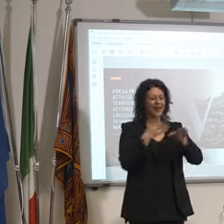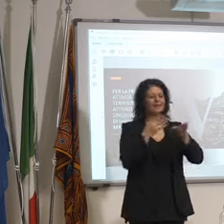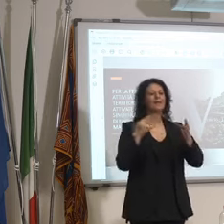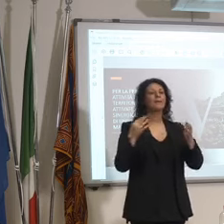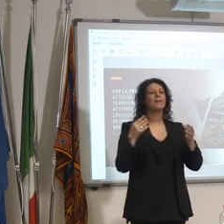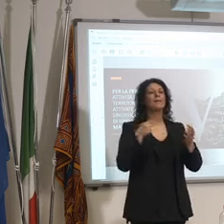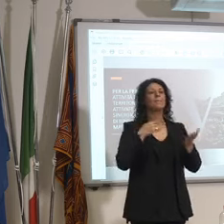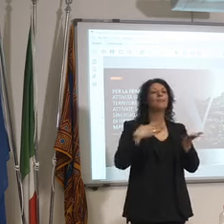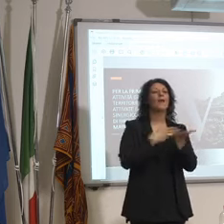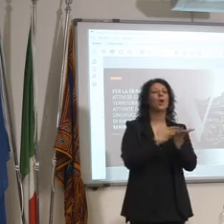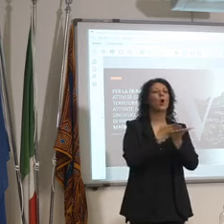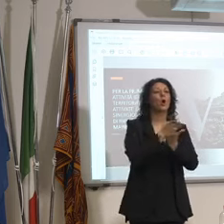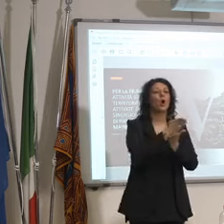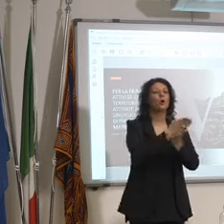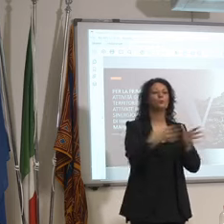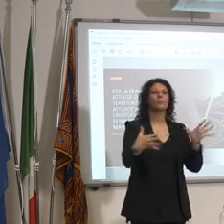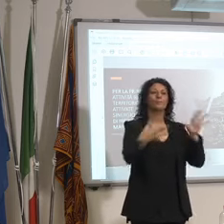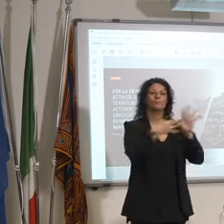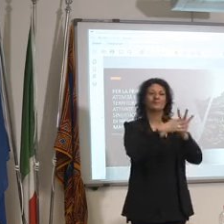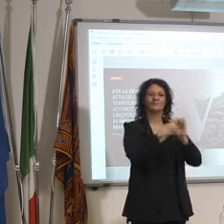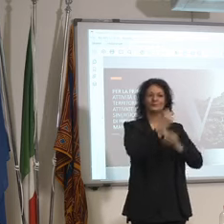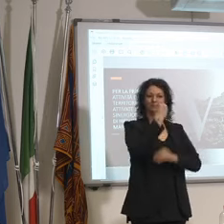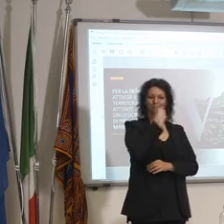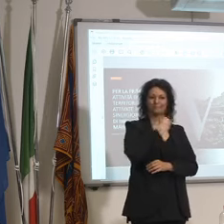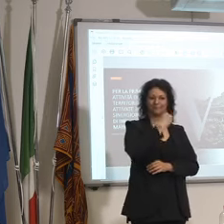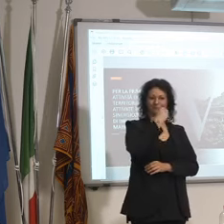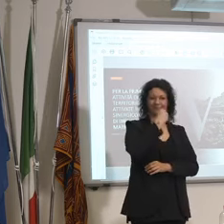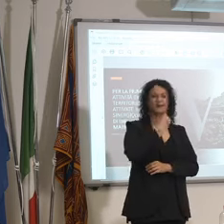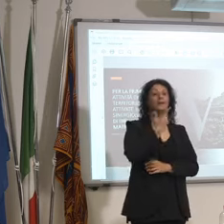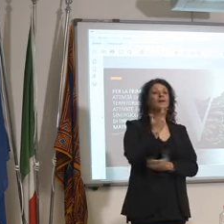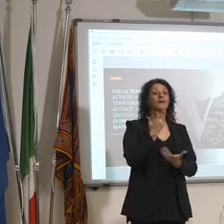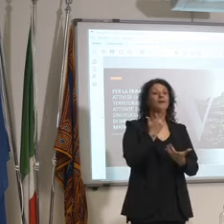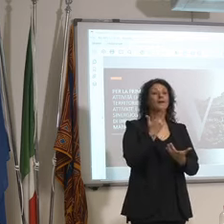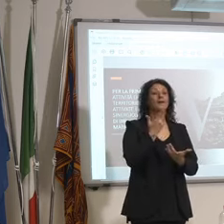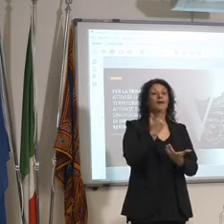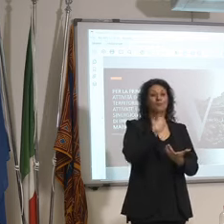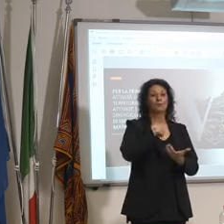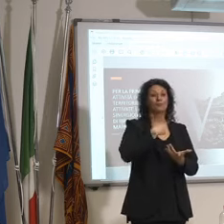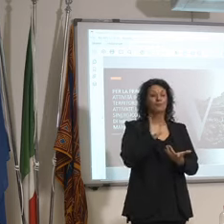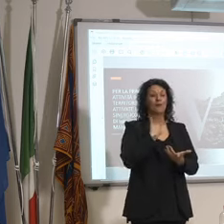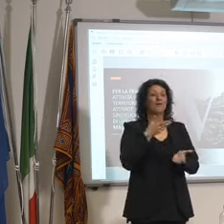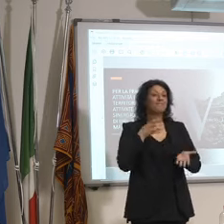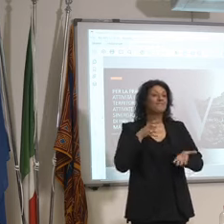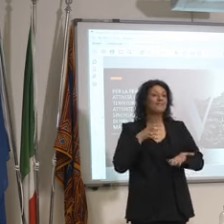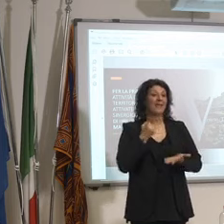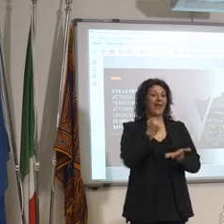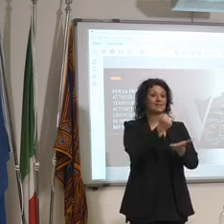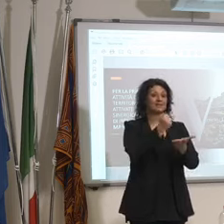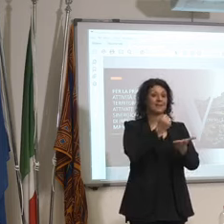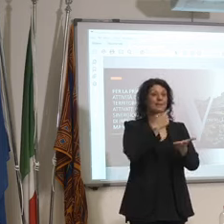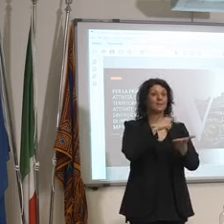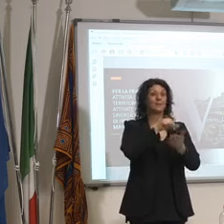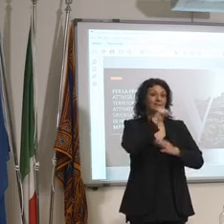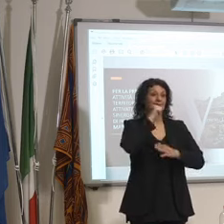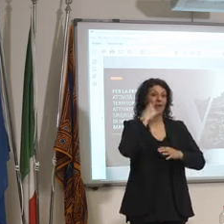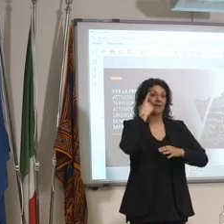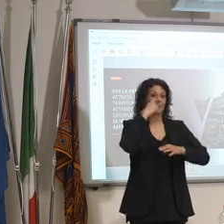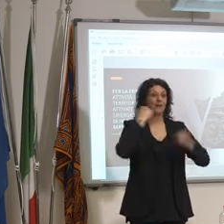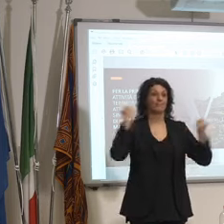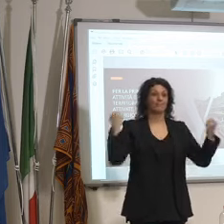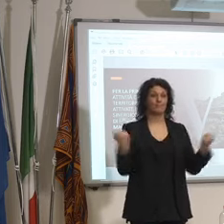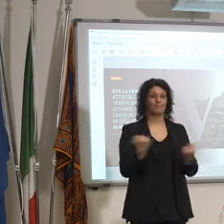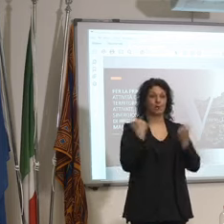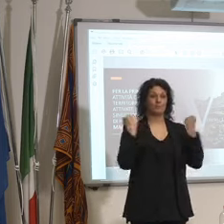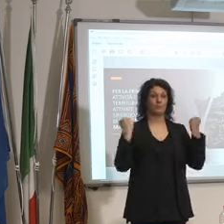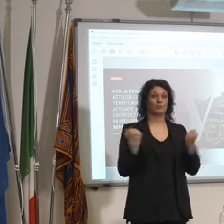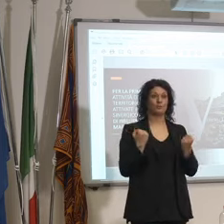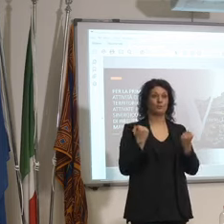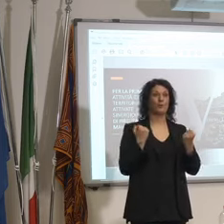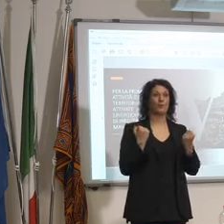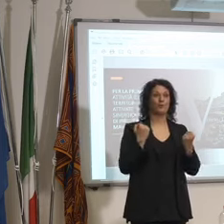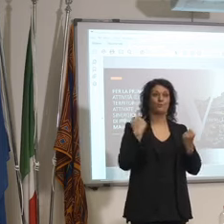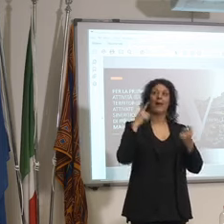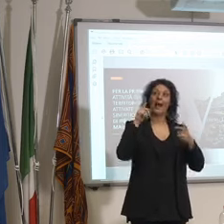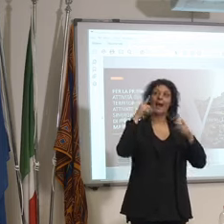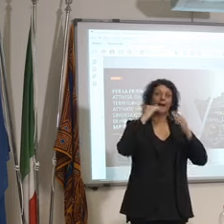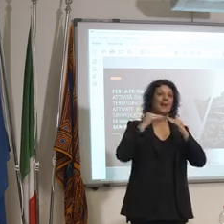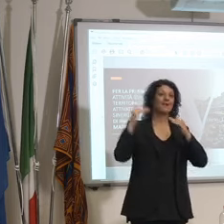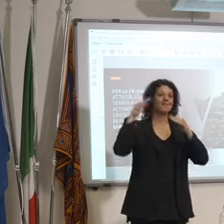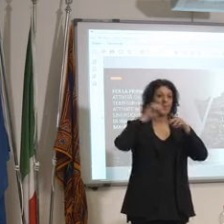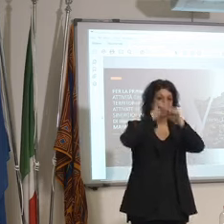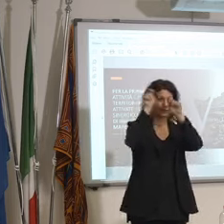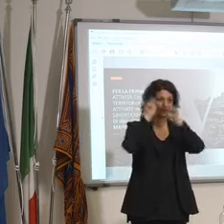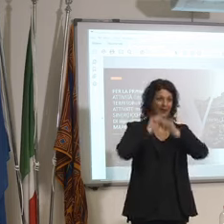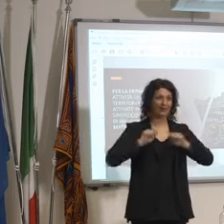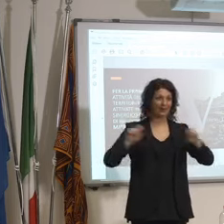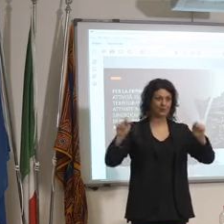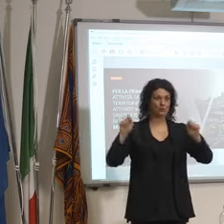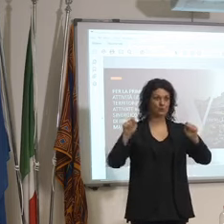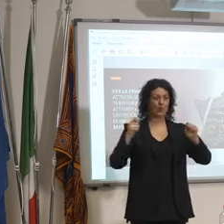bando che mi chiedevi tu prima e vengono finanziate per promuovere anche a livello internazionale il percorso sul territorio